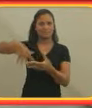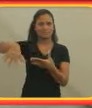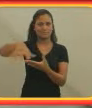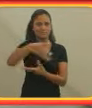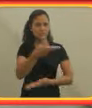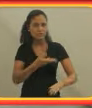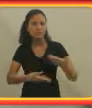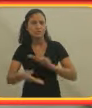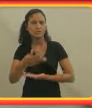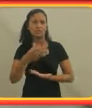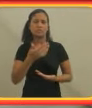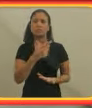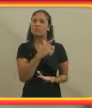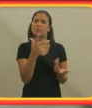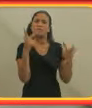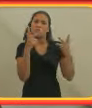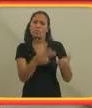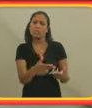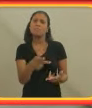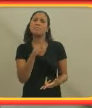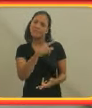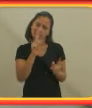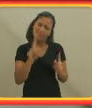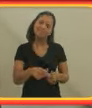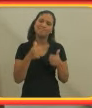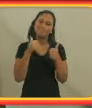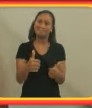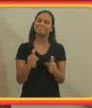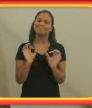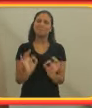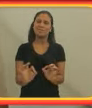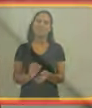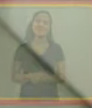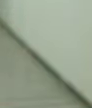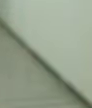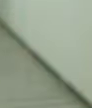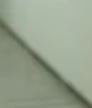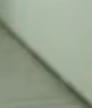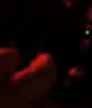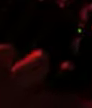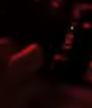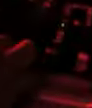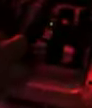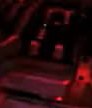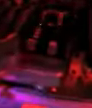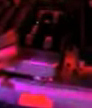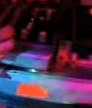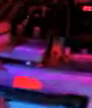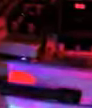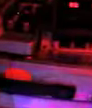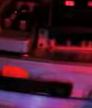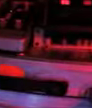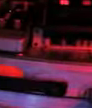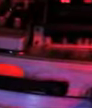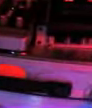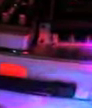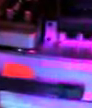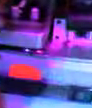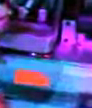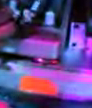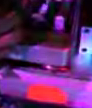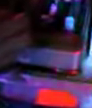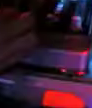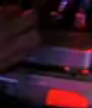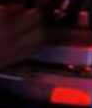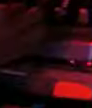universo. Então é uma troca que não tem igual. É super bacana. Laima segura o microfone